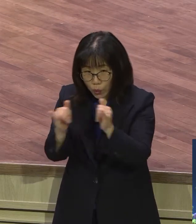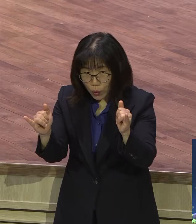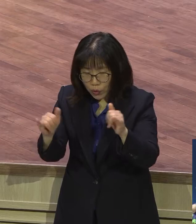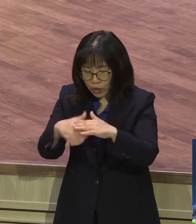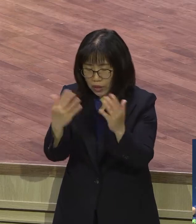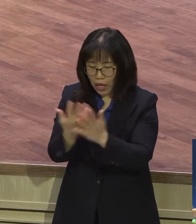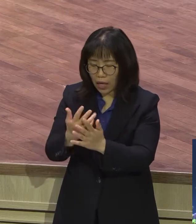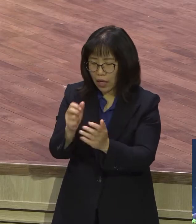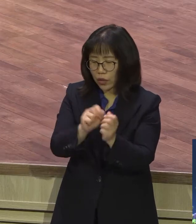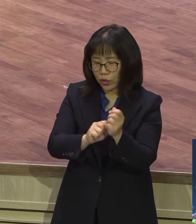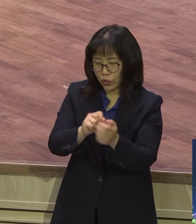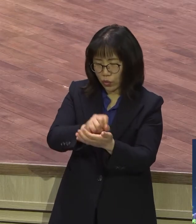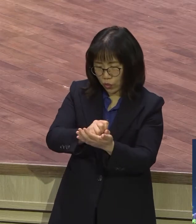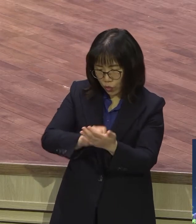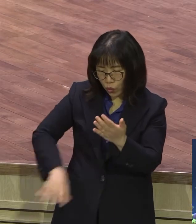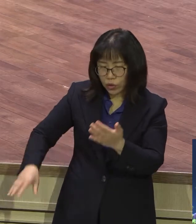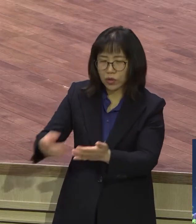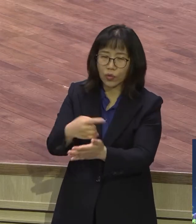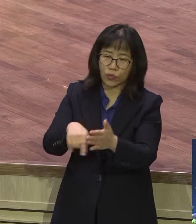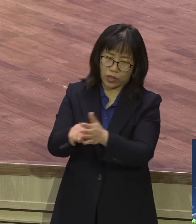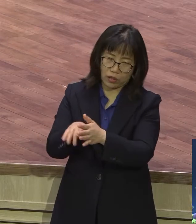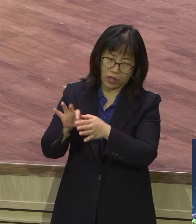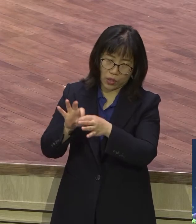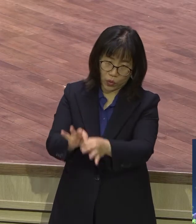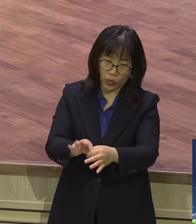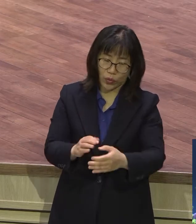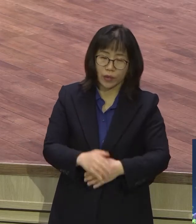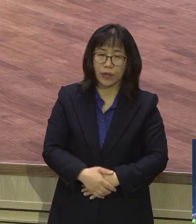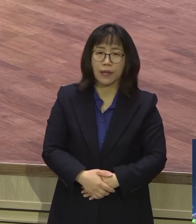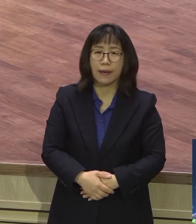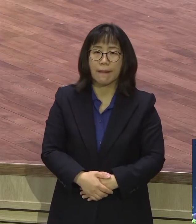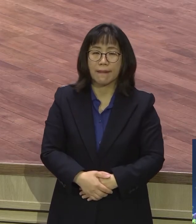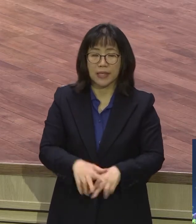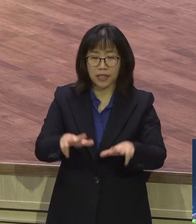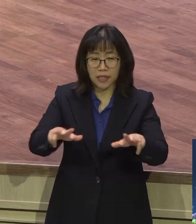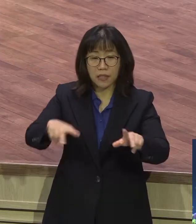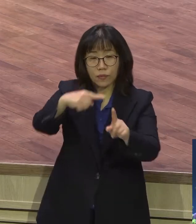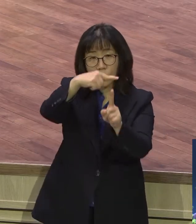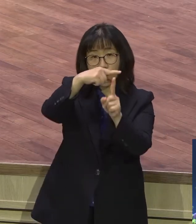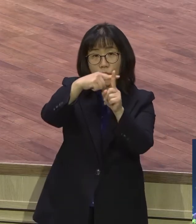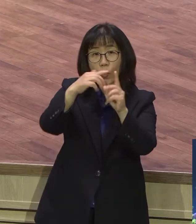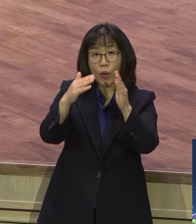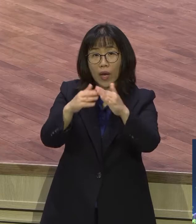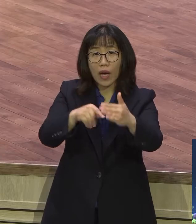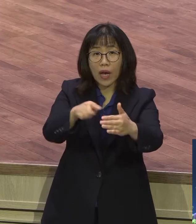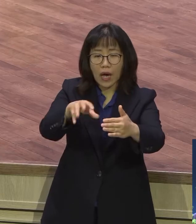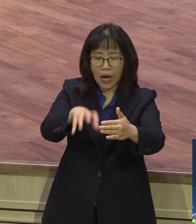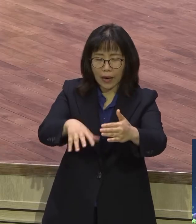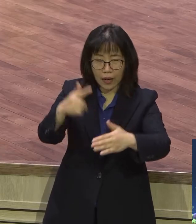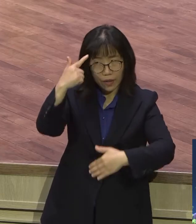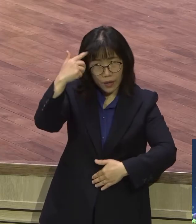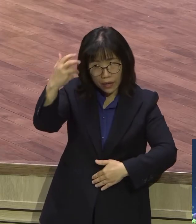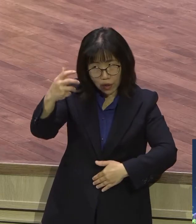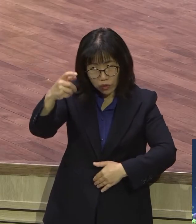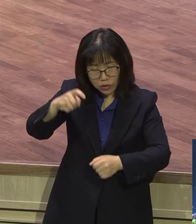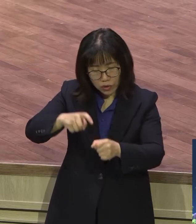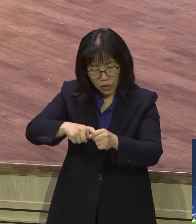싹 다 뺏불렸어요 오늘날 교회도 마찬가지 영적으로 하나하나 예비한다고 모여가지고 자기 생각 다 있어 자기